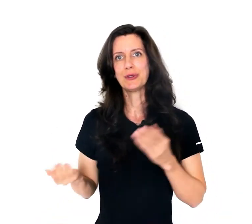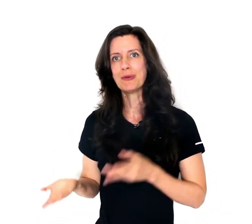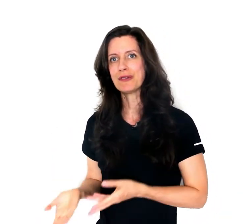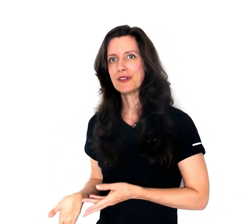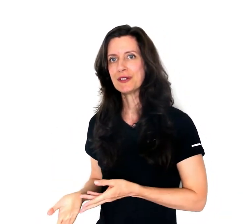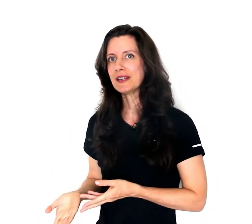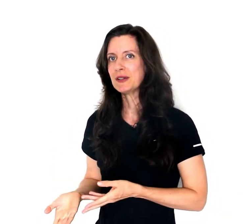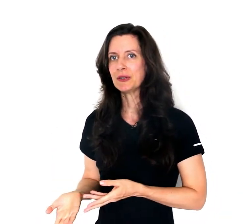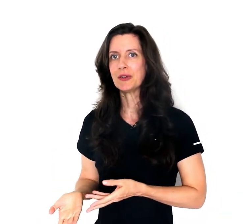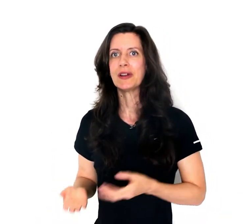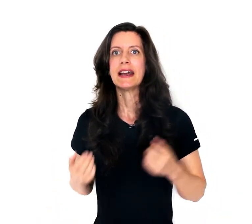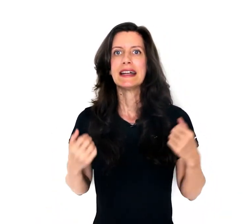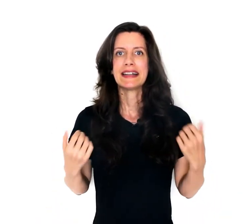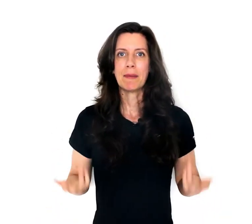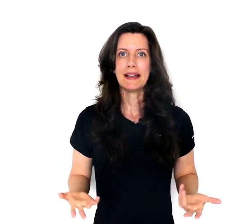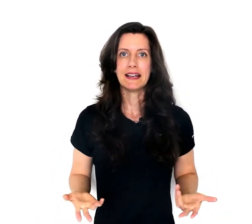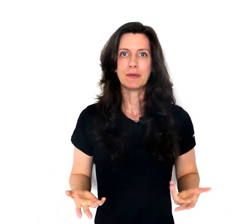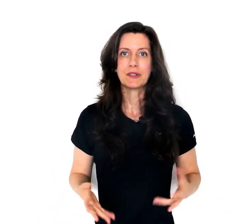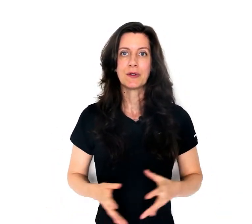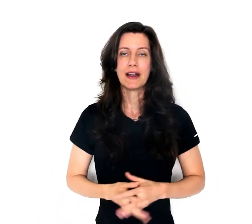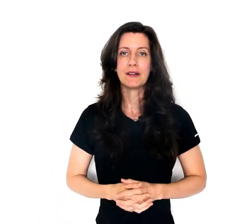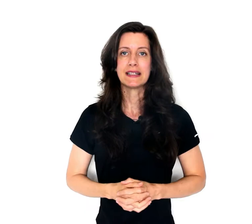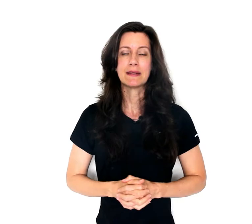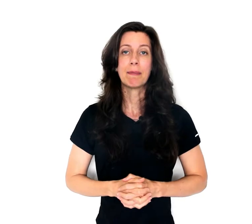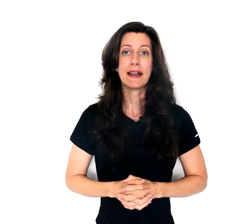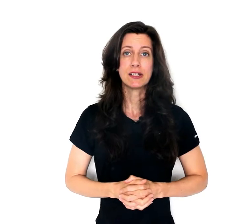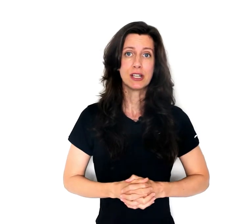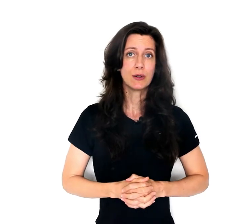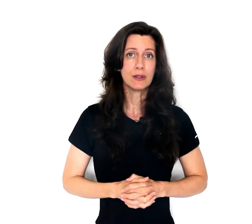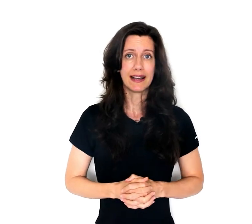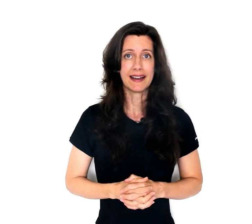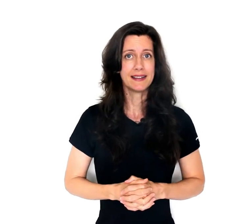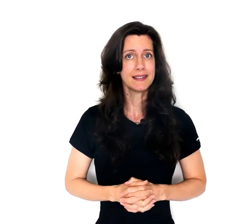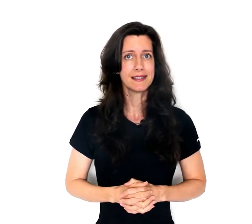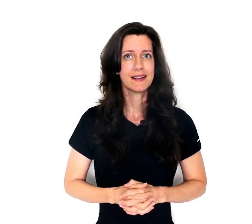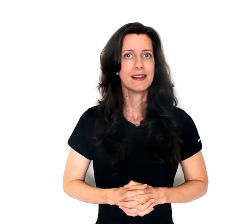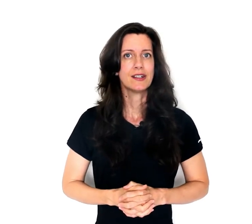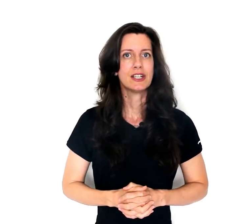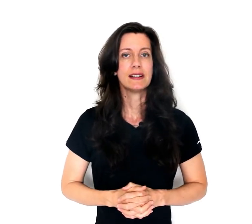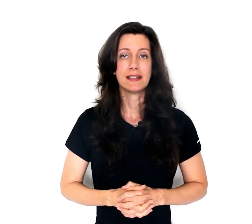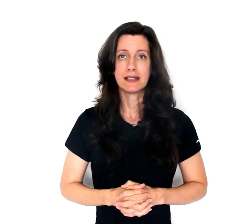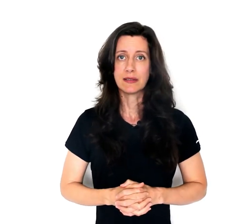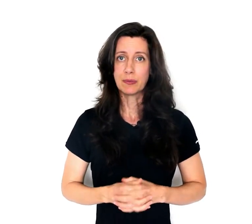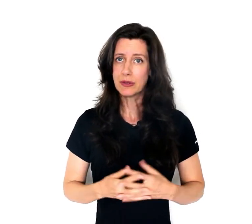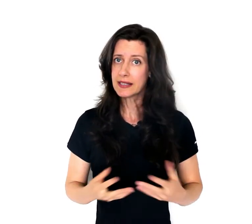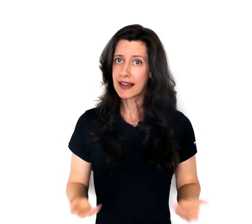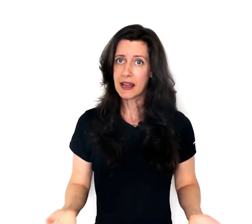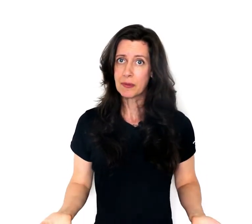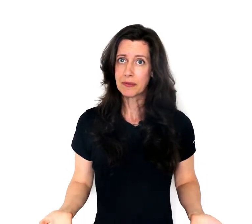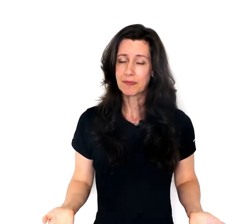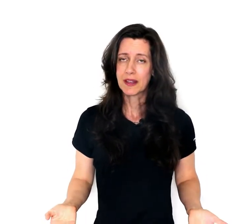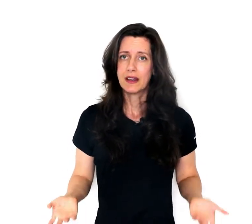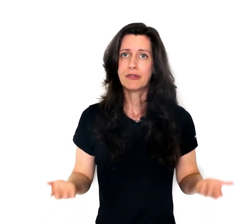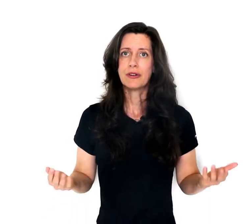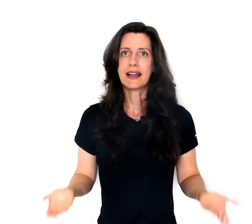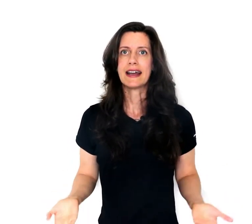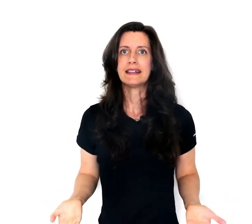com o professor Newton trabalhamos com aulas particulares de inglês por Skype focadas